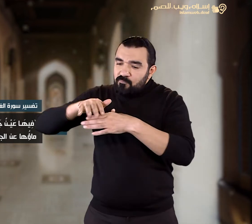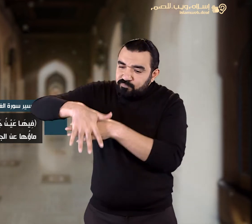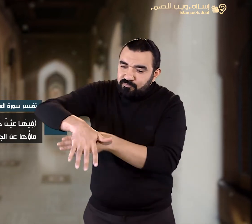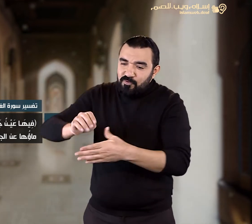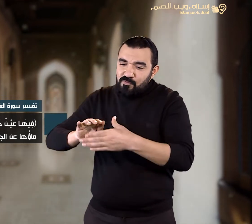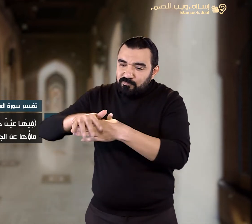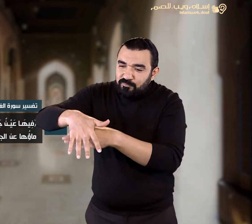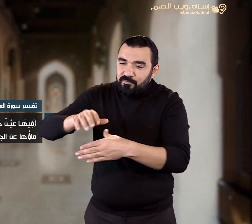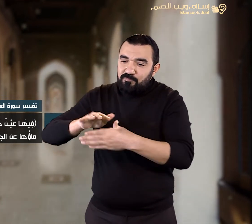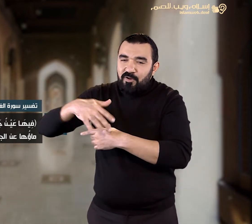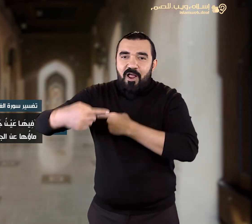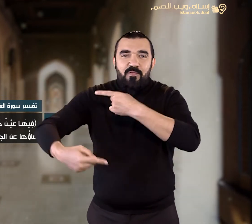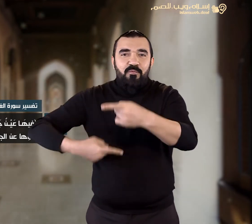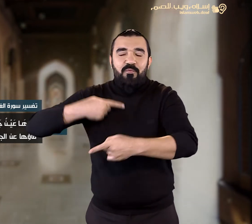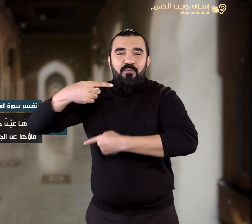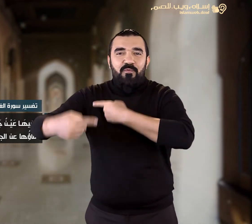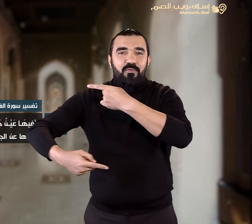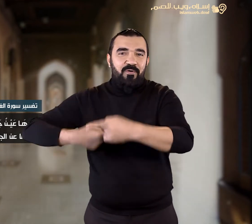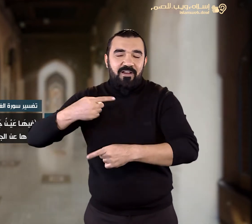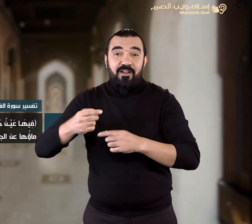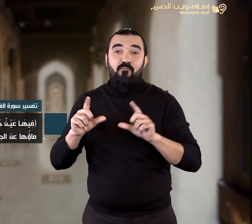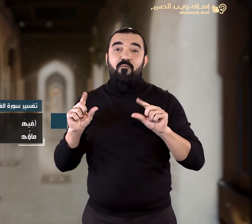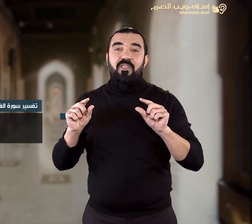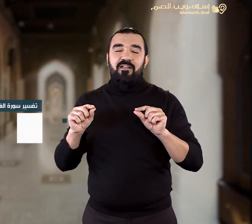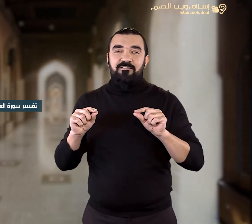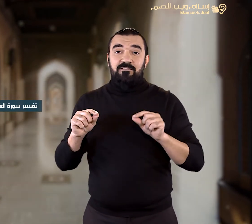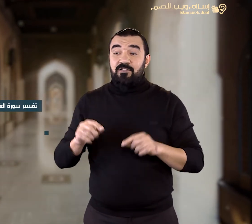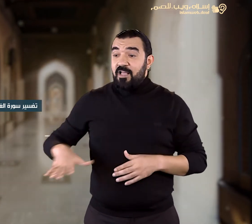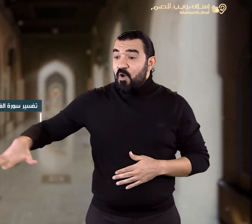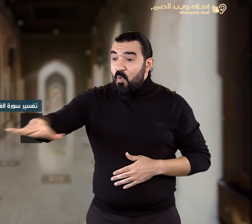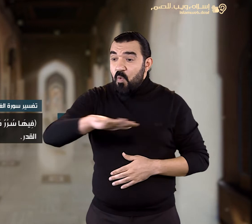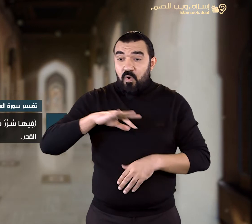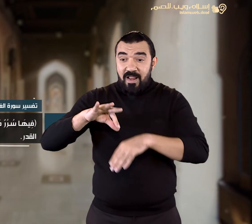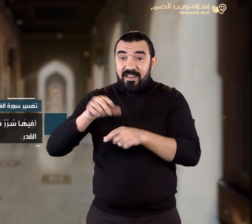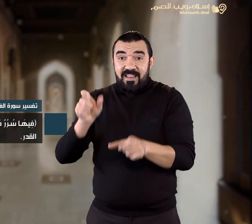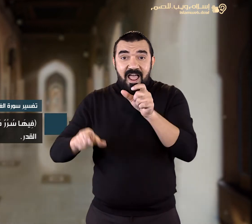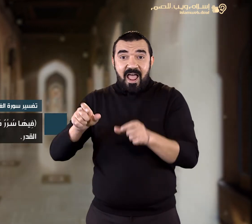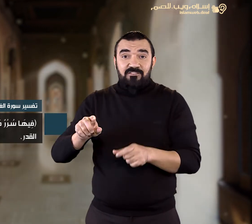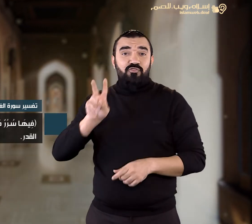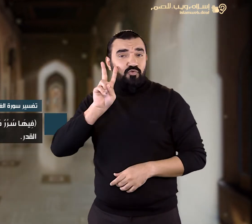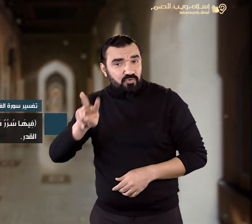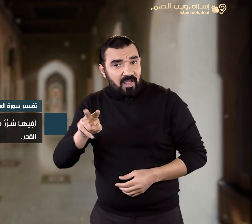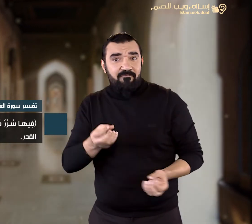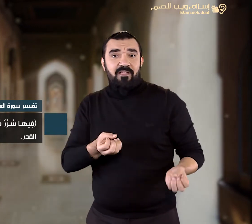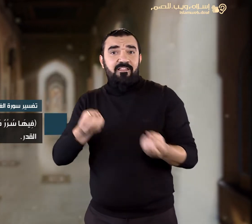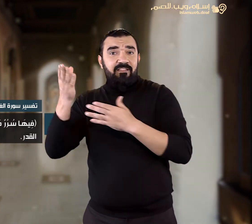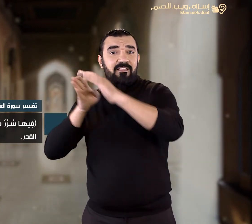لا ينقطع ماءها عن الجريان فيها سرد مرفوعة أي